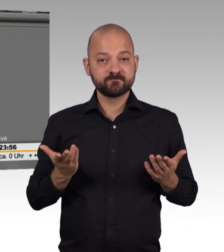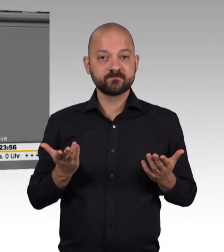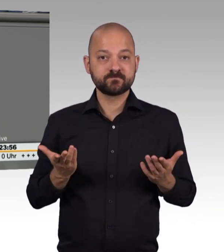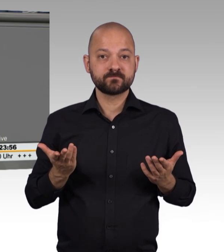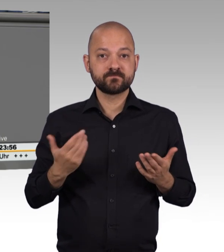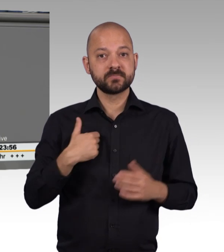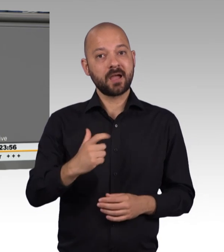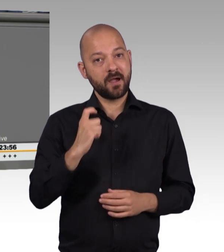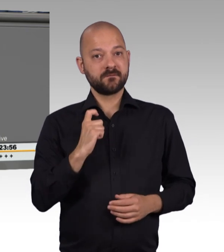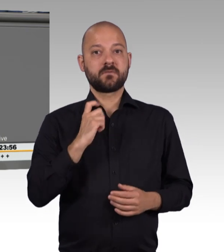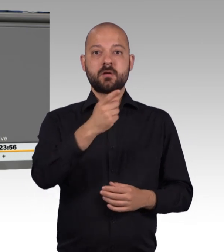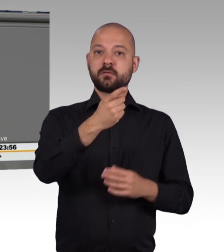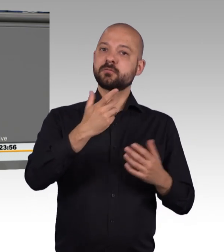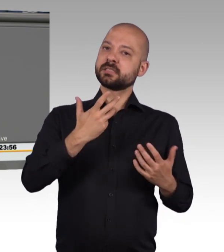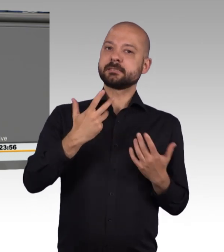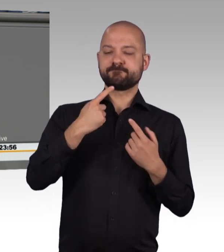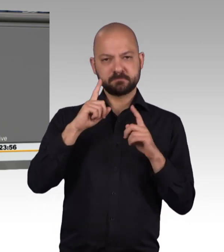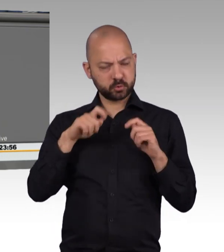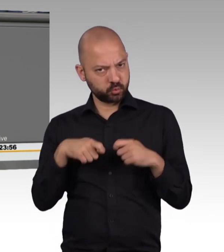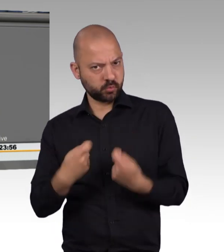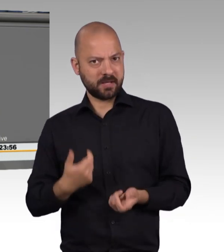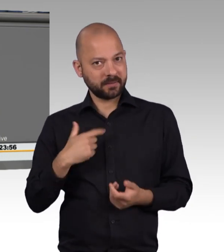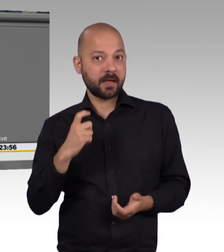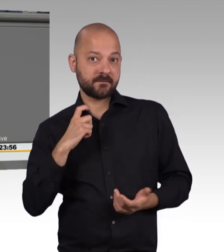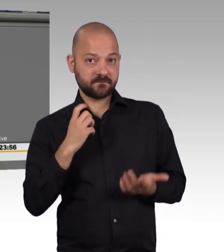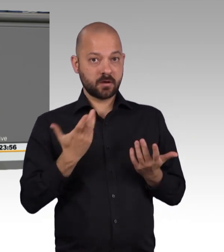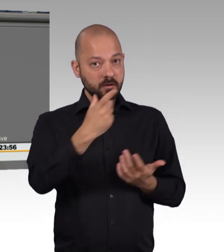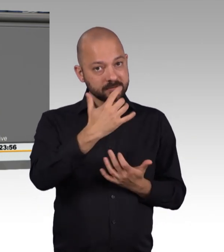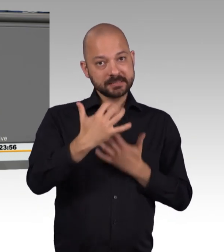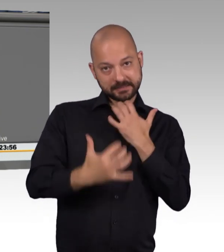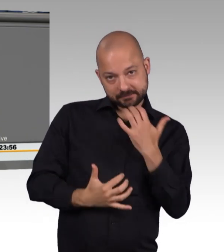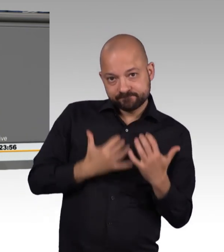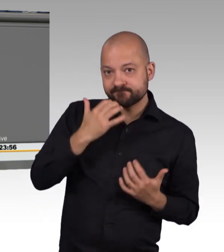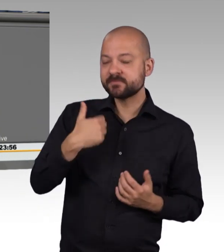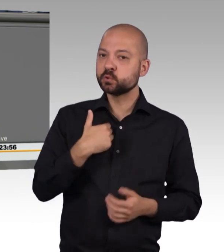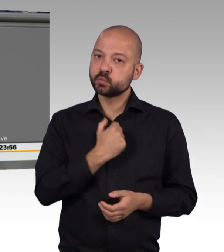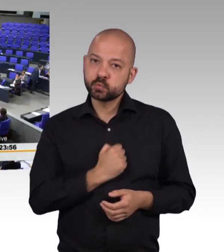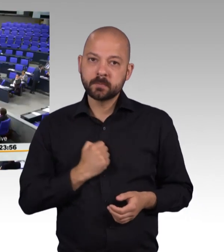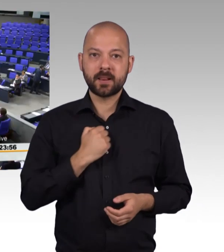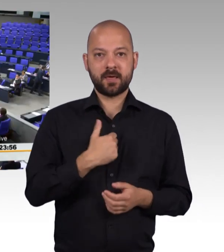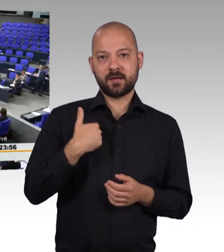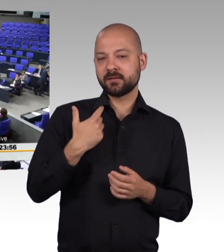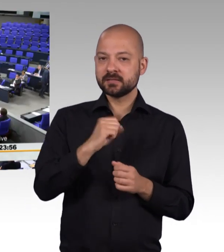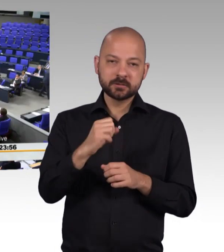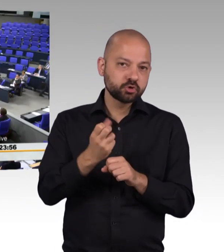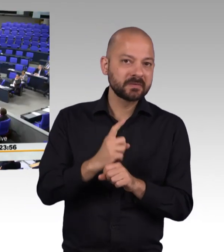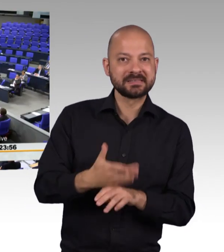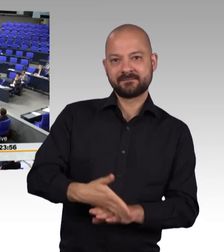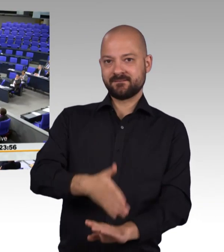heute hier die Größe haben, zu sagen, es tut uns leid, dass wir das nicht rechtzeitig geregelt haben, dass wir